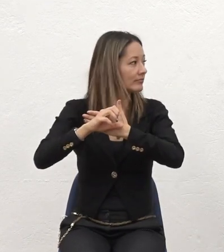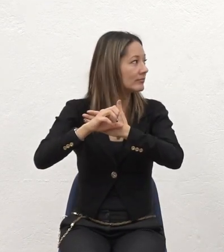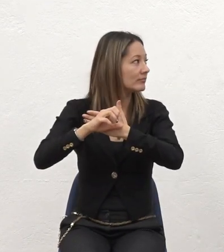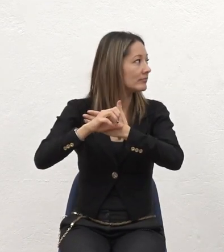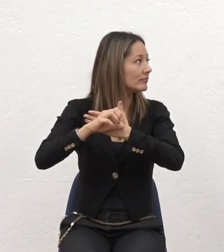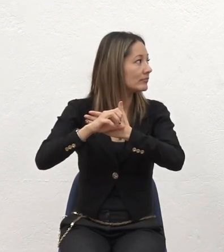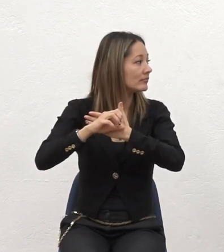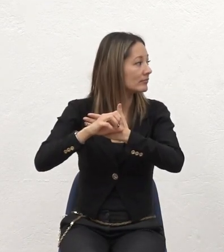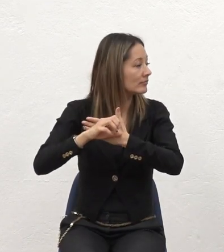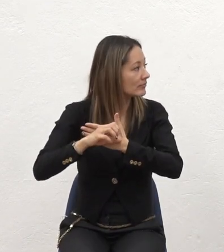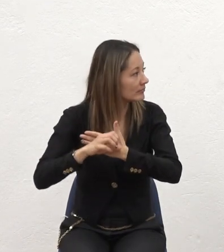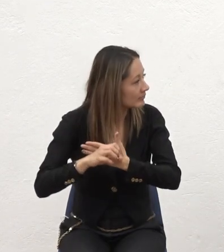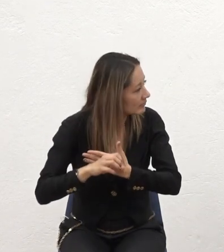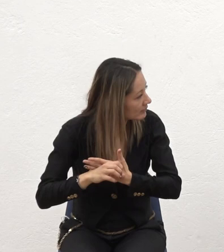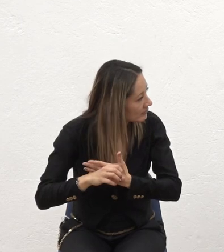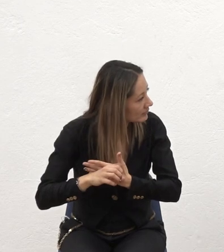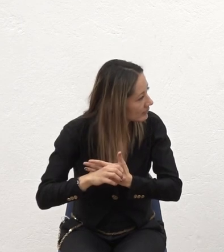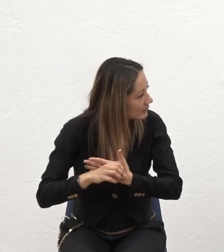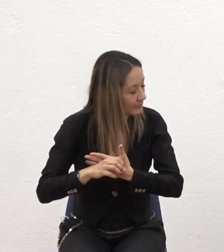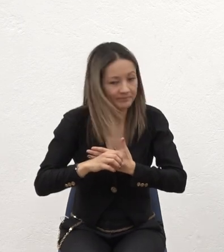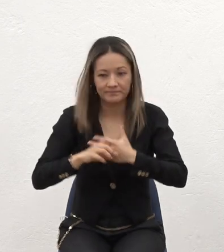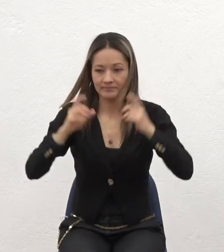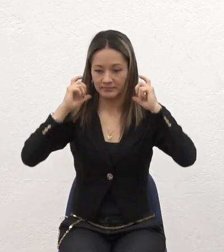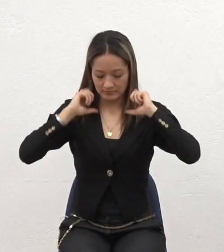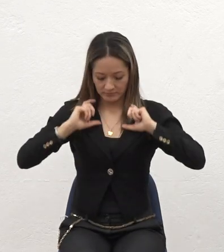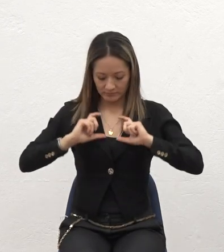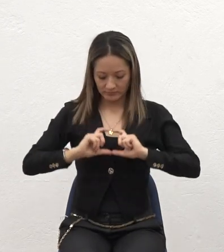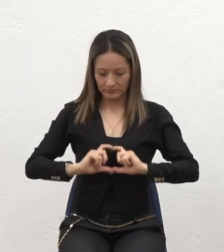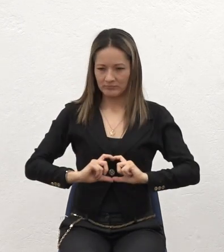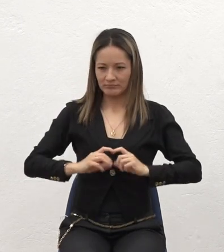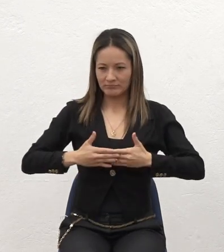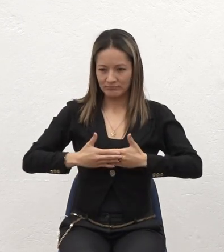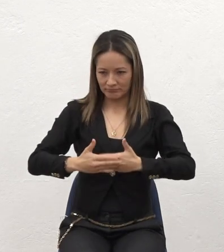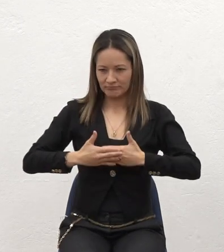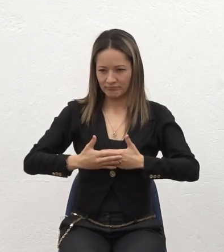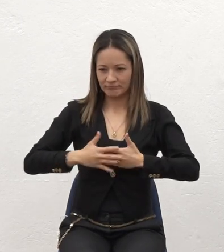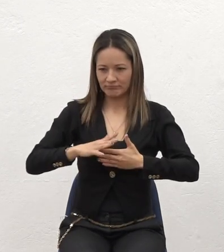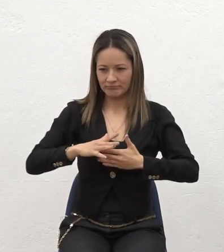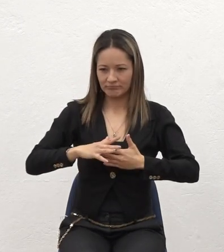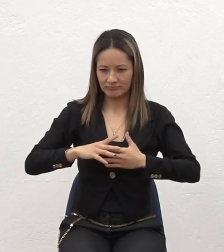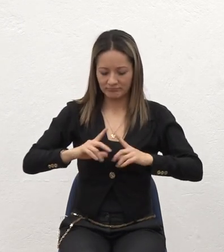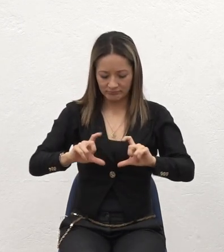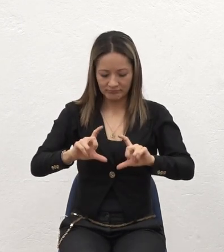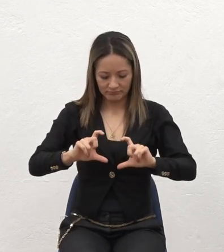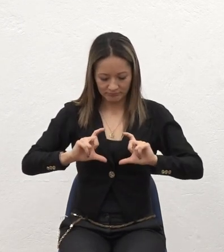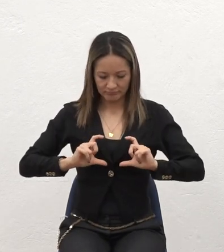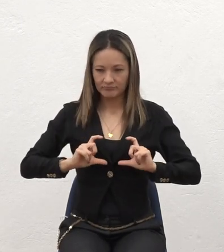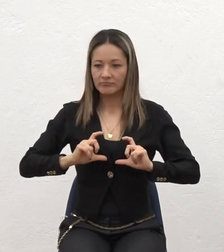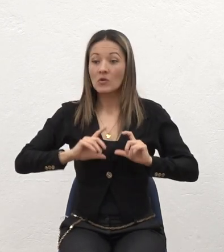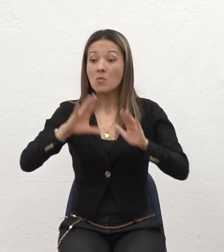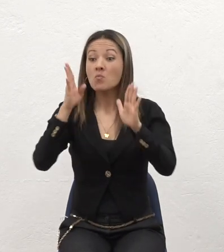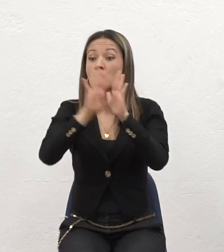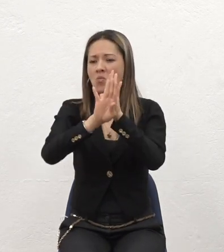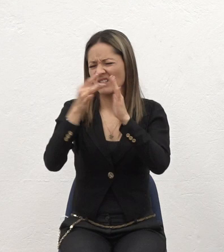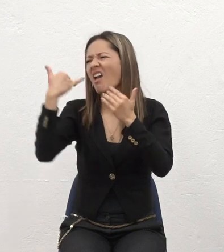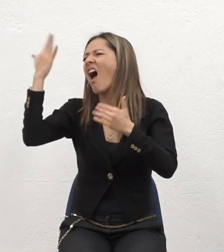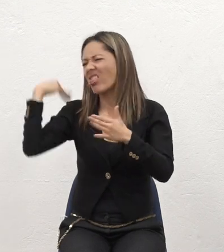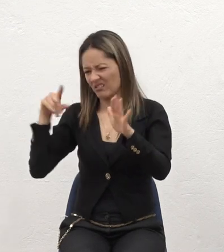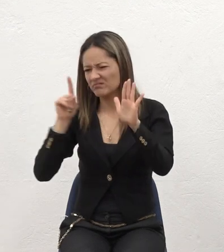menos Es de esta No sé De esta medida Unos 25 o 30 centímetros Y yo iba cruzando Una puerta Que yo ya había cruzado Muchas veces